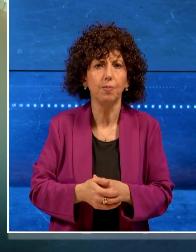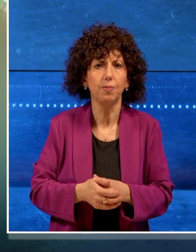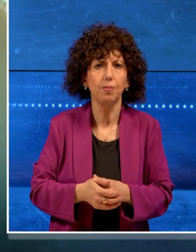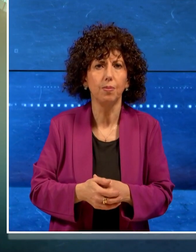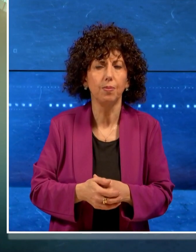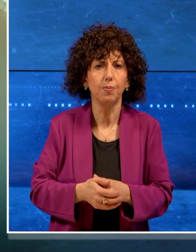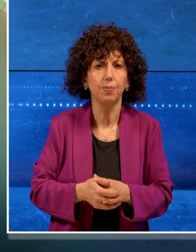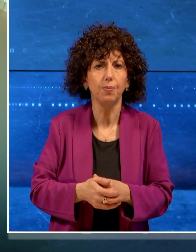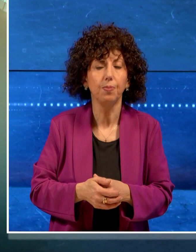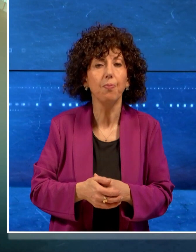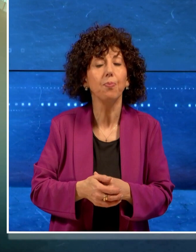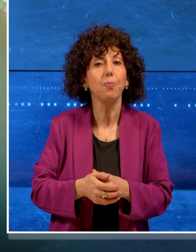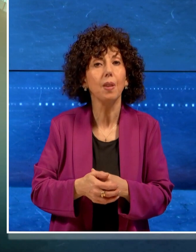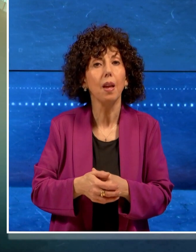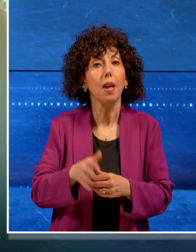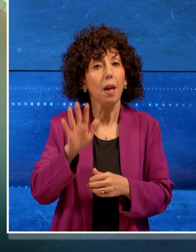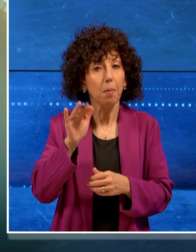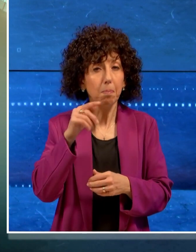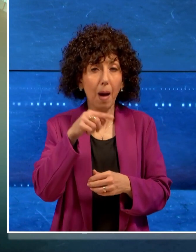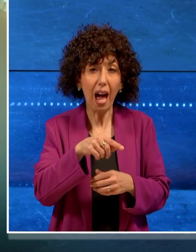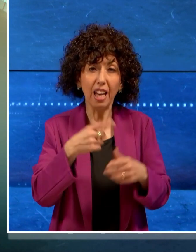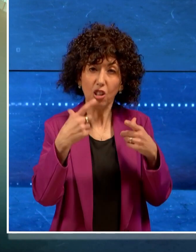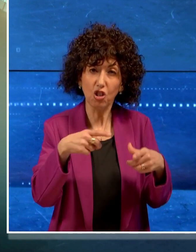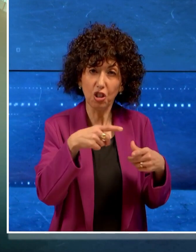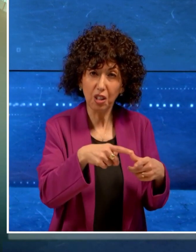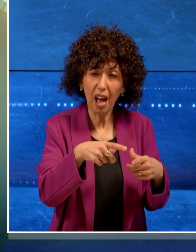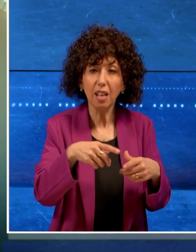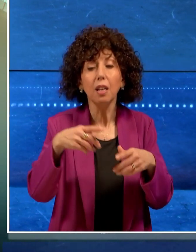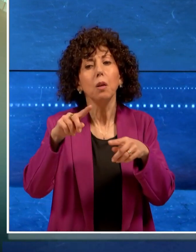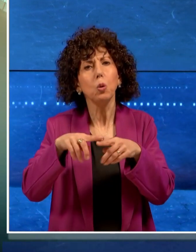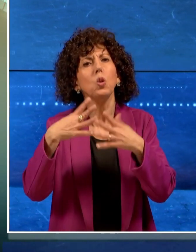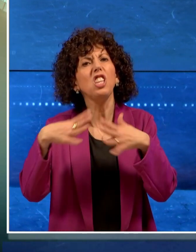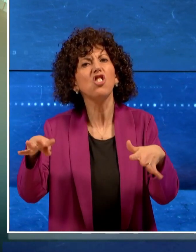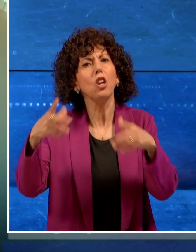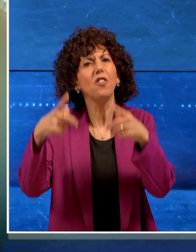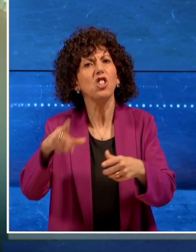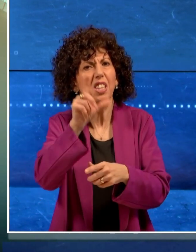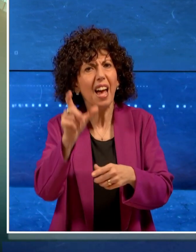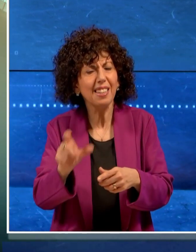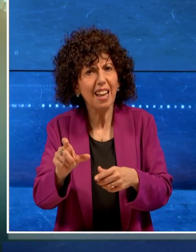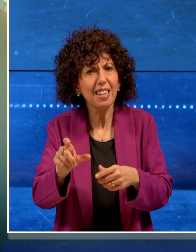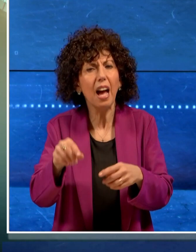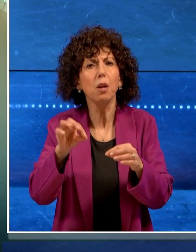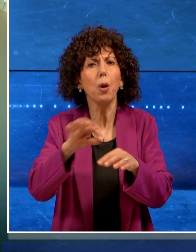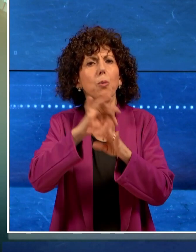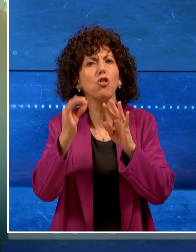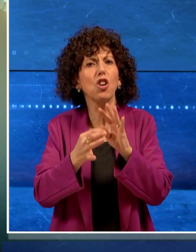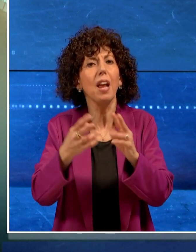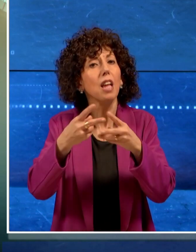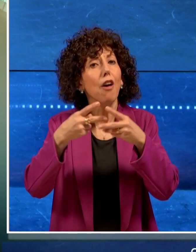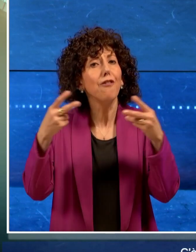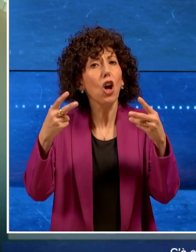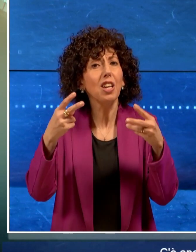C'è anche Bari tra le 19 città italiane in cui in occasione della giornata del Fiocchetto Lilla